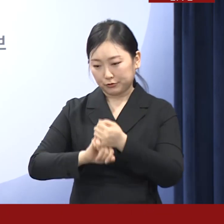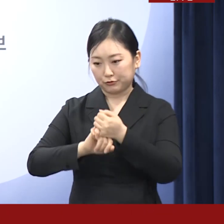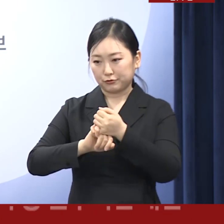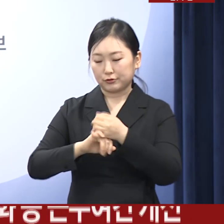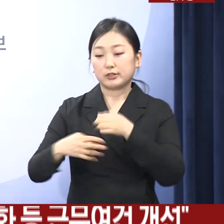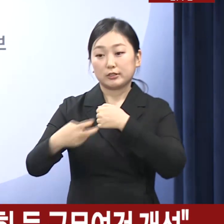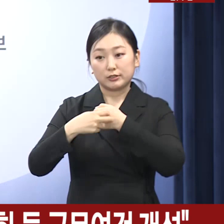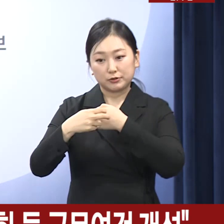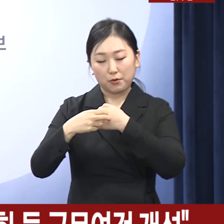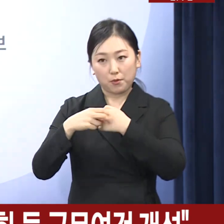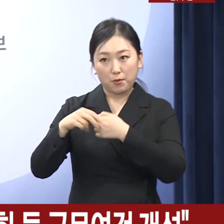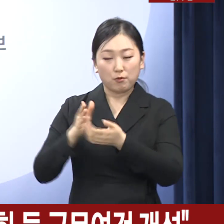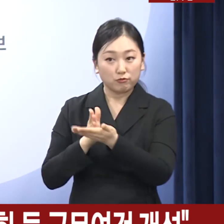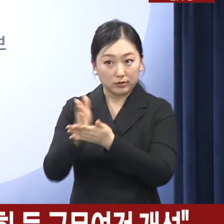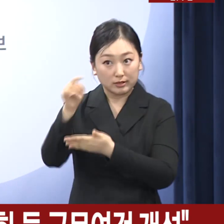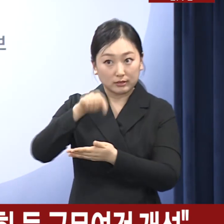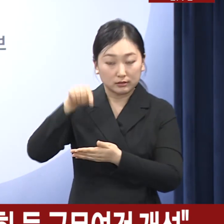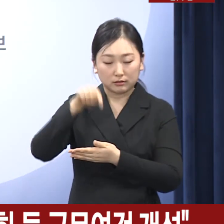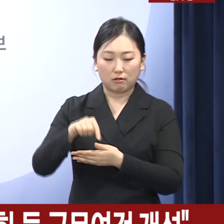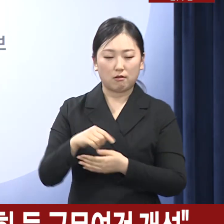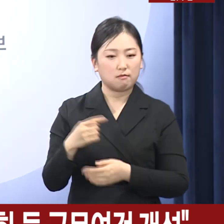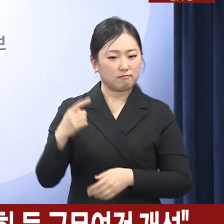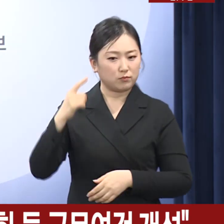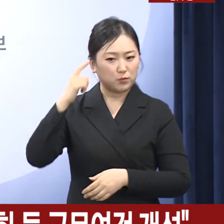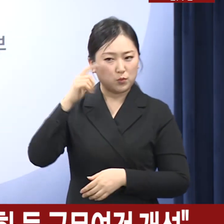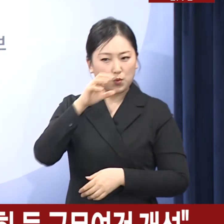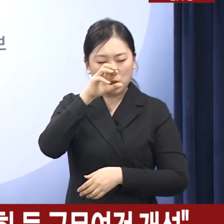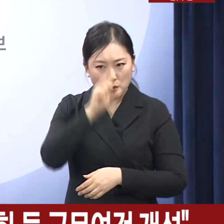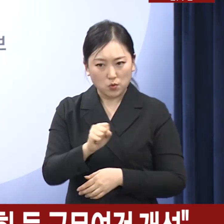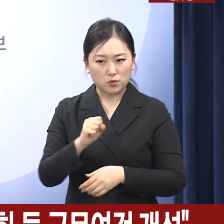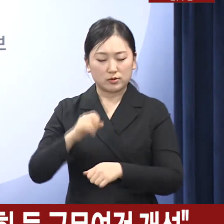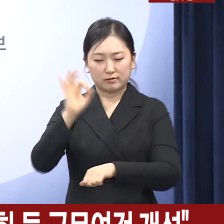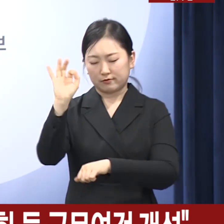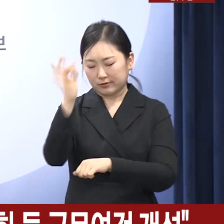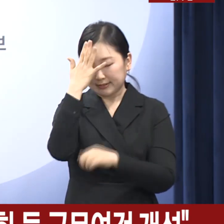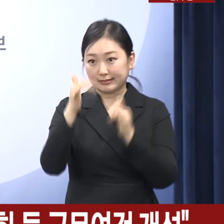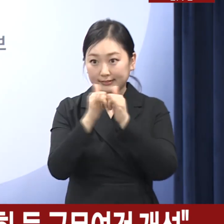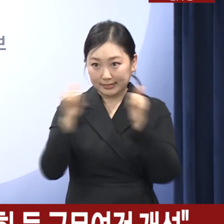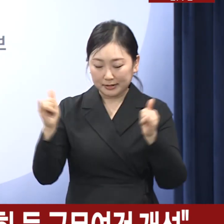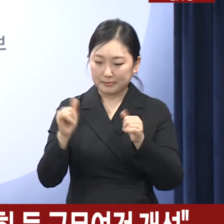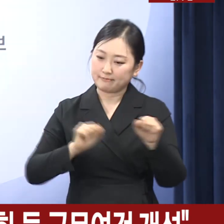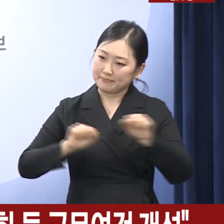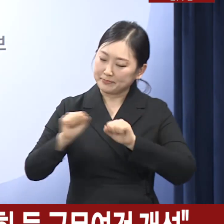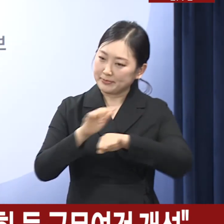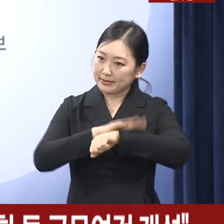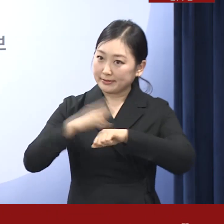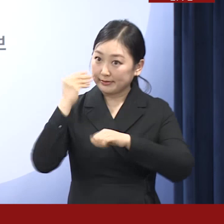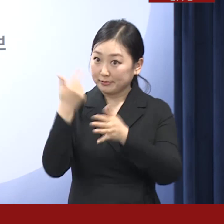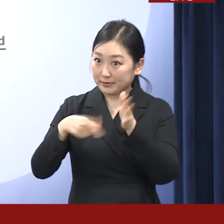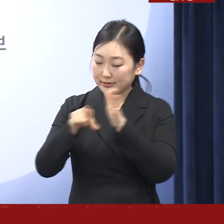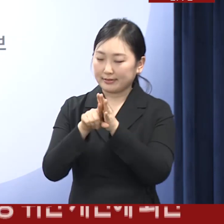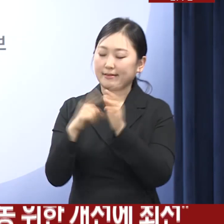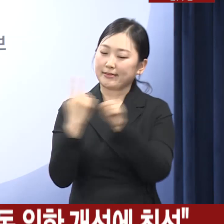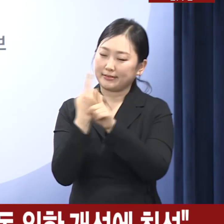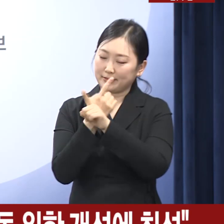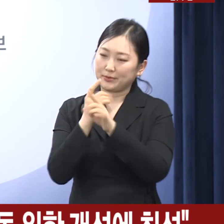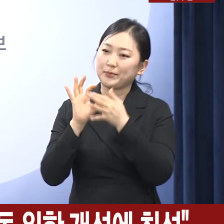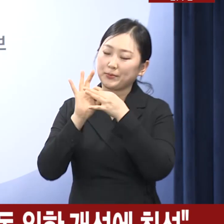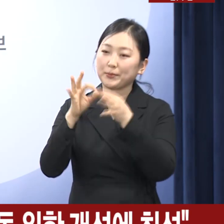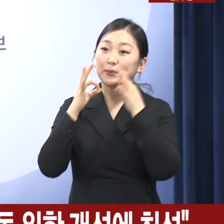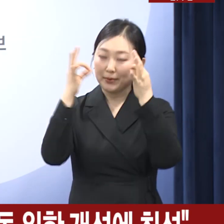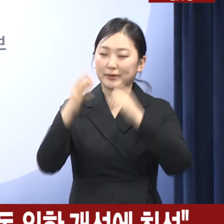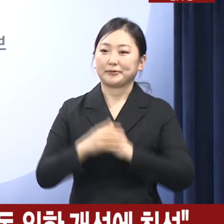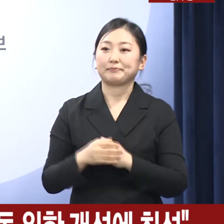인력이 충분히 활동할 수 있도록 개선해 나가겠습니다. 셋째, 대외 소통 방안입니다.